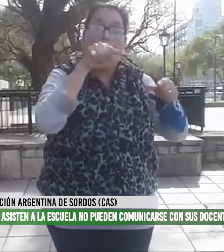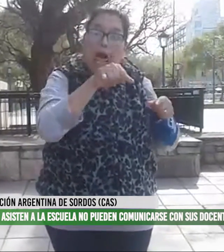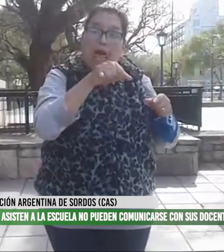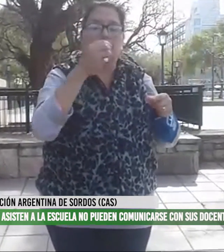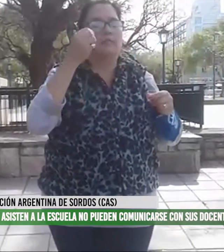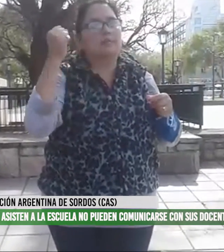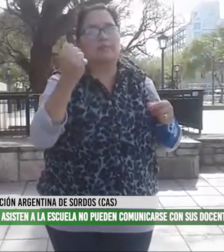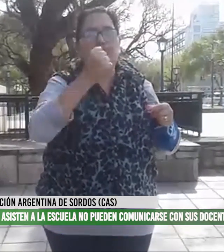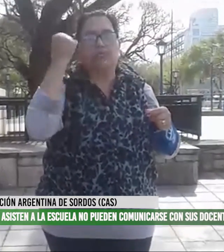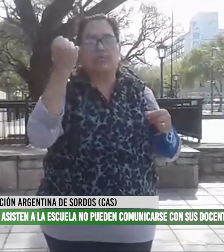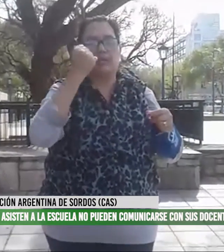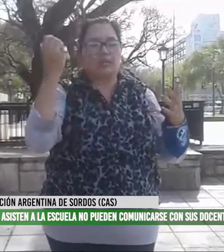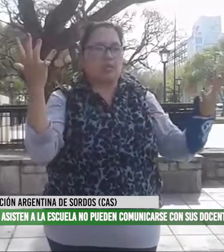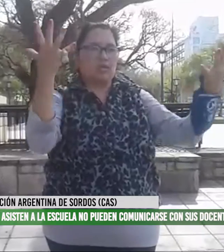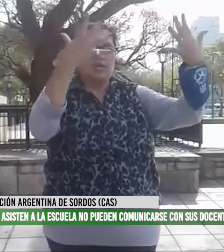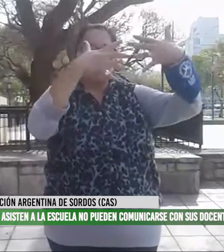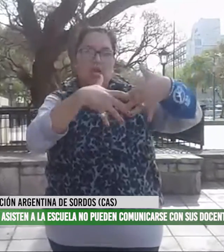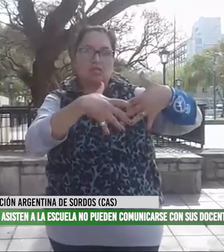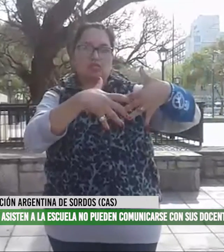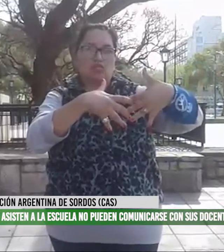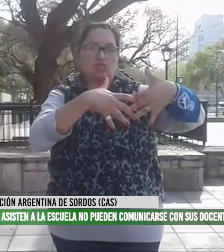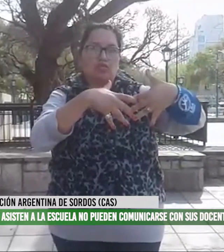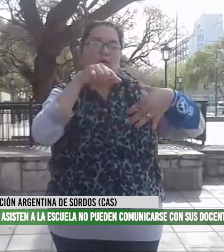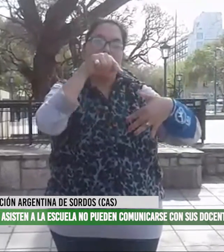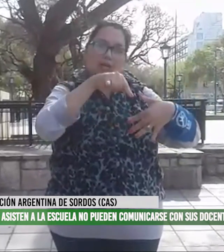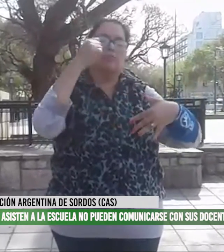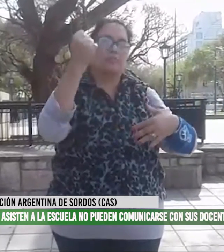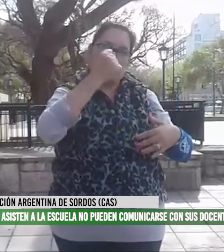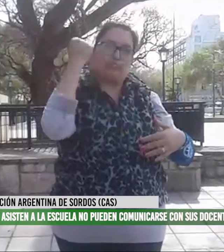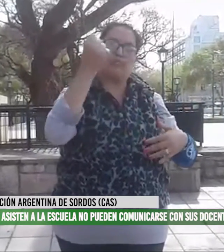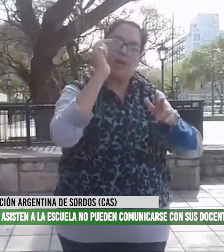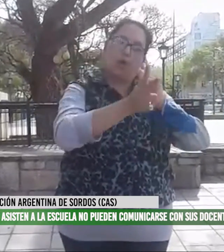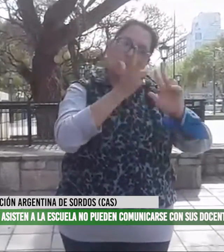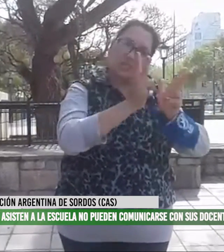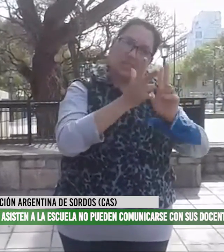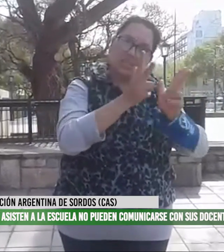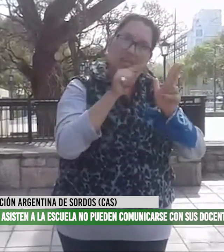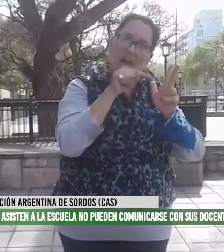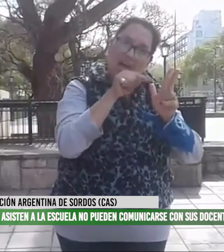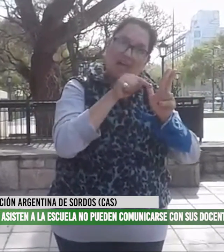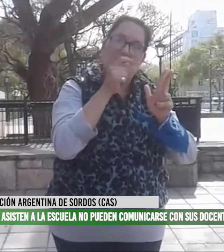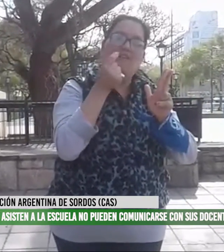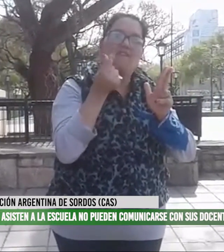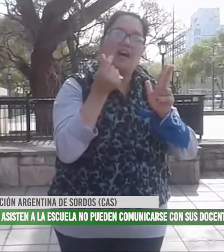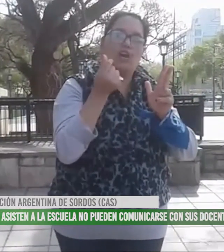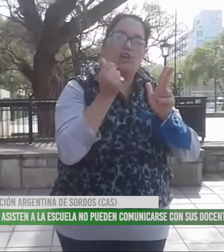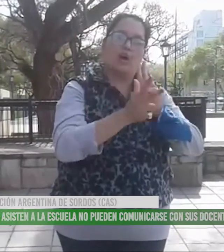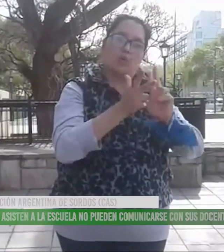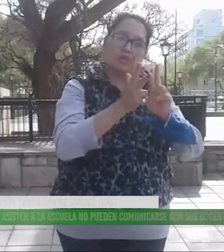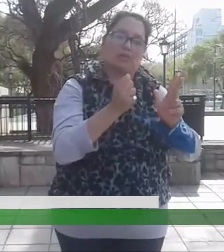conocimiento, gracias a eso. Por eso es tan importante también esto. Es muy importante la lengua de señas para los niños. Tiene un